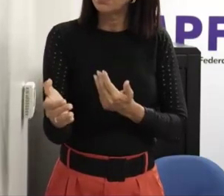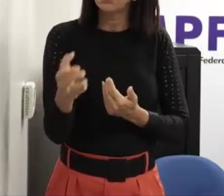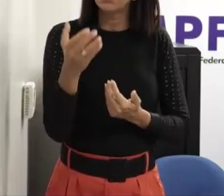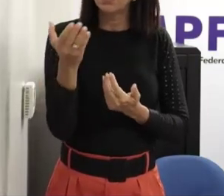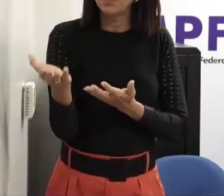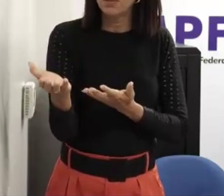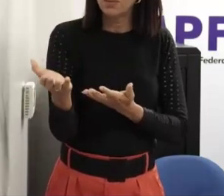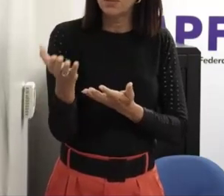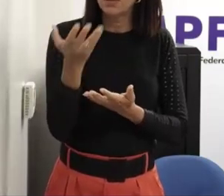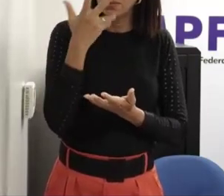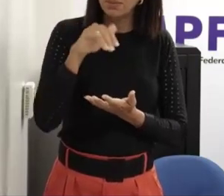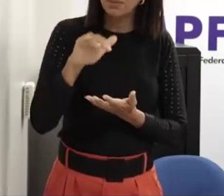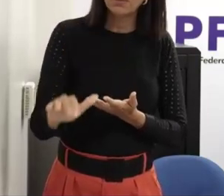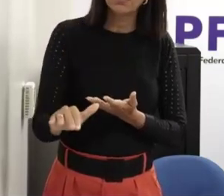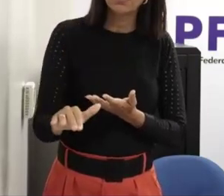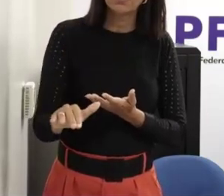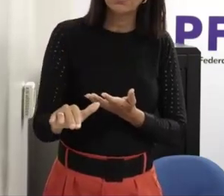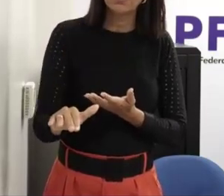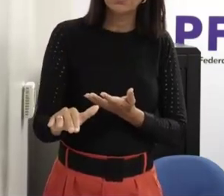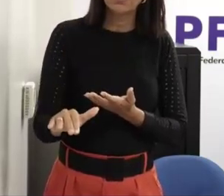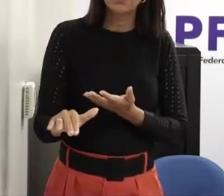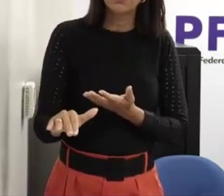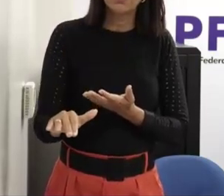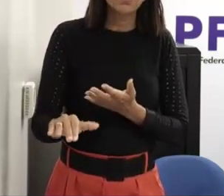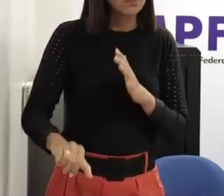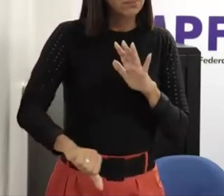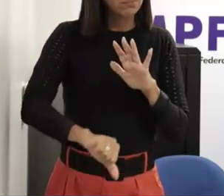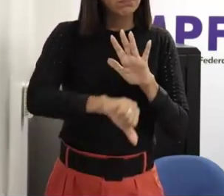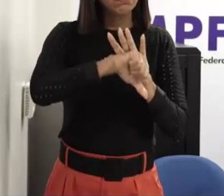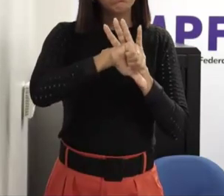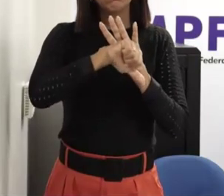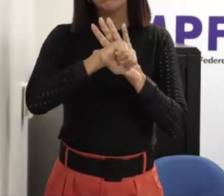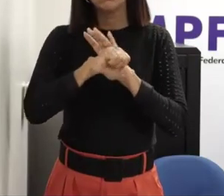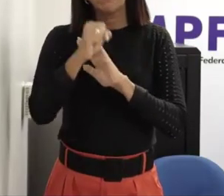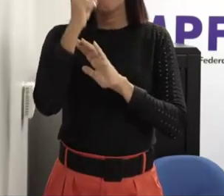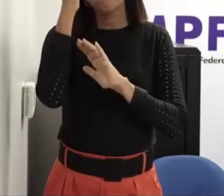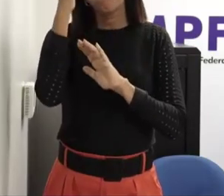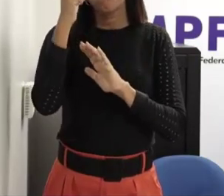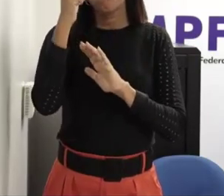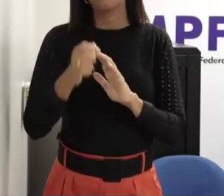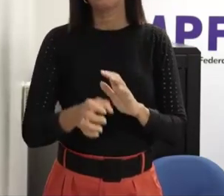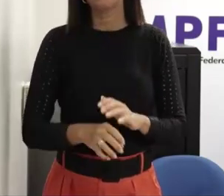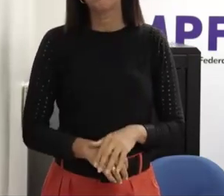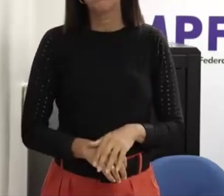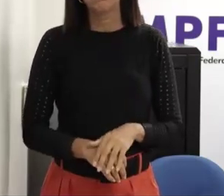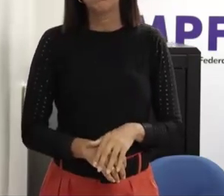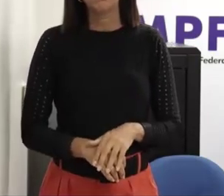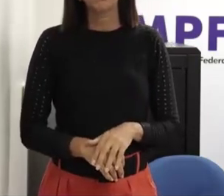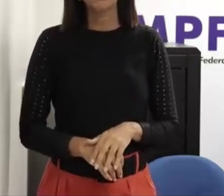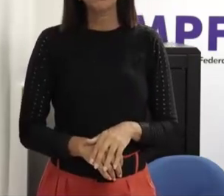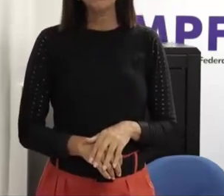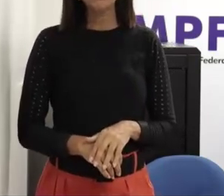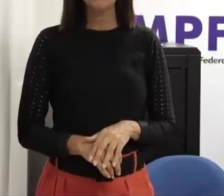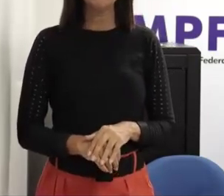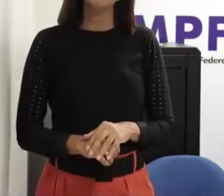de um impacto assim de uma envergadura muito muito grande na vida de todos dos